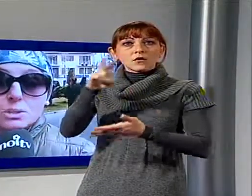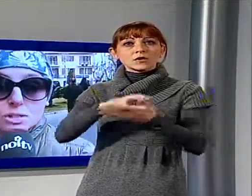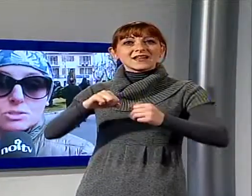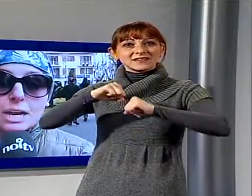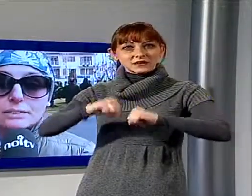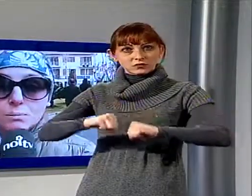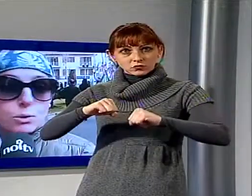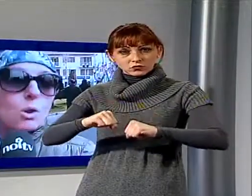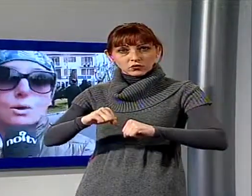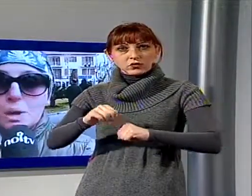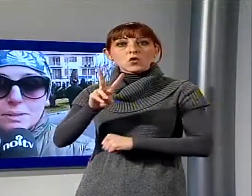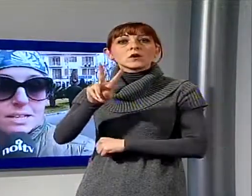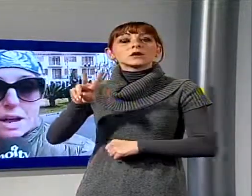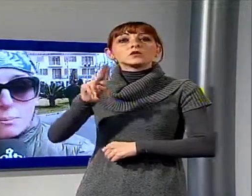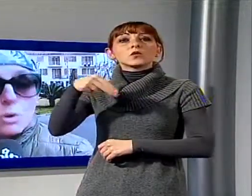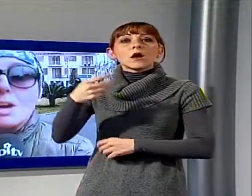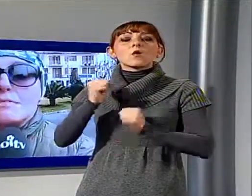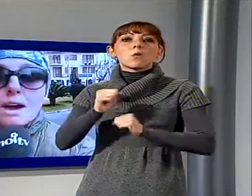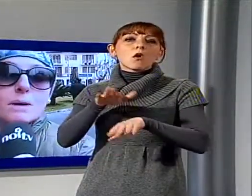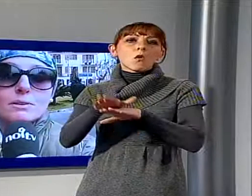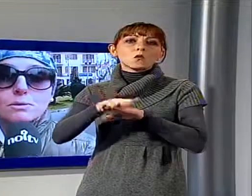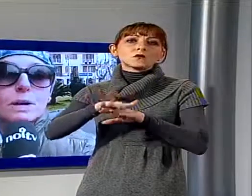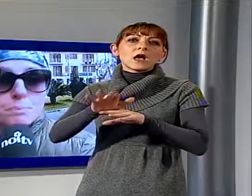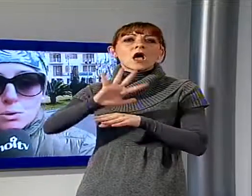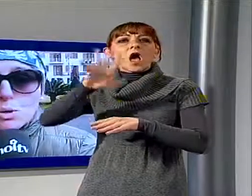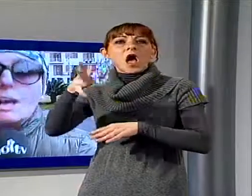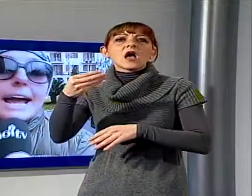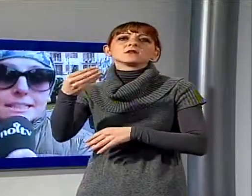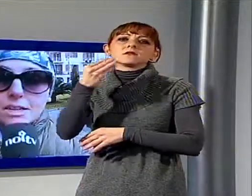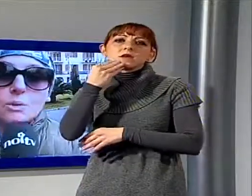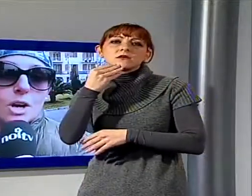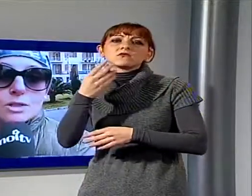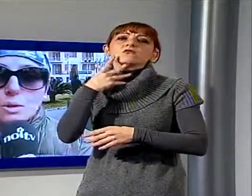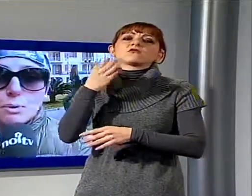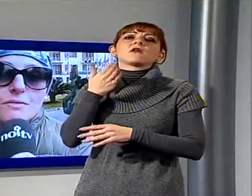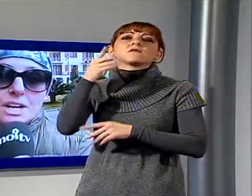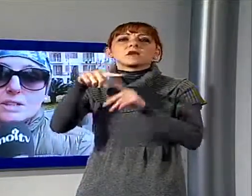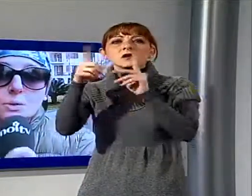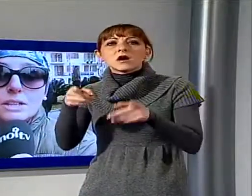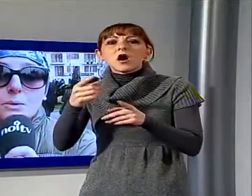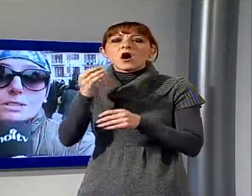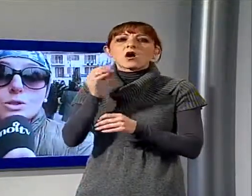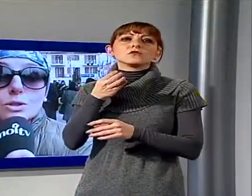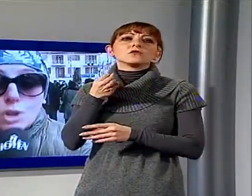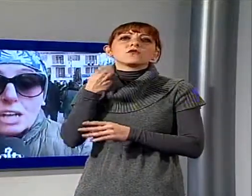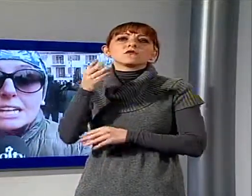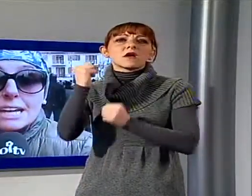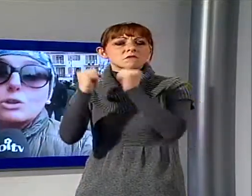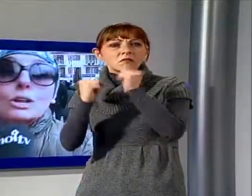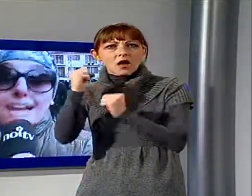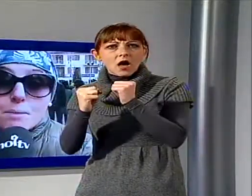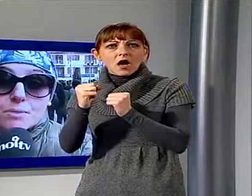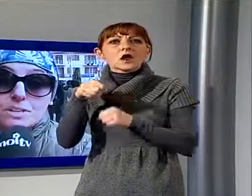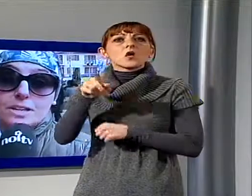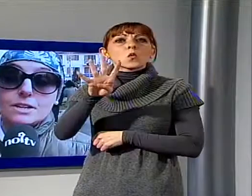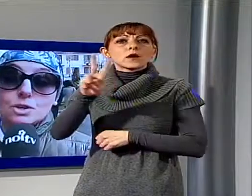entra in un ristorante in più o in una pizzeria in più, fa una bevuta in più, entra in un negozio in più a Viareggio, quindi questi sono soldi che